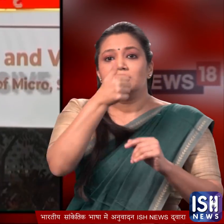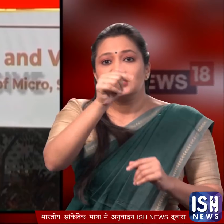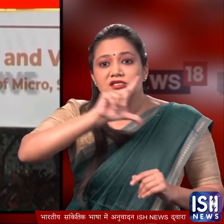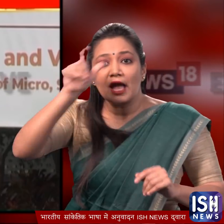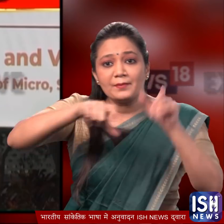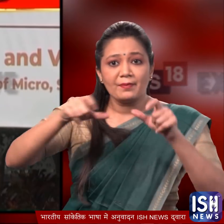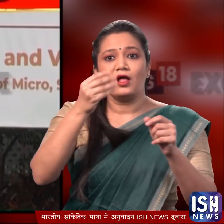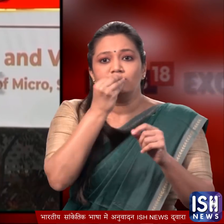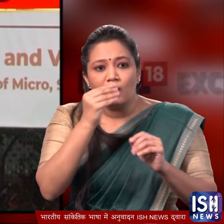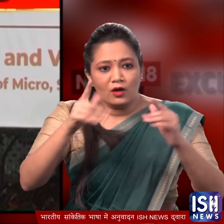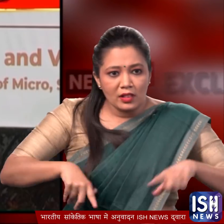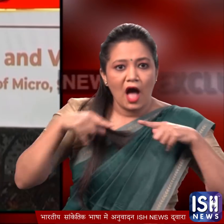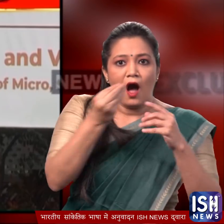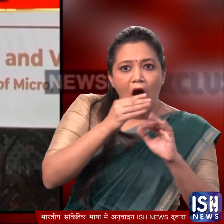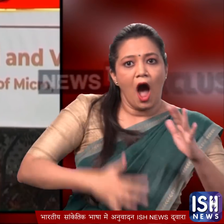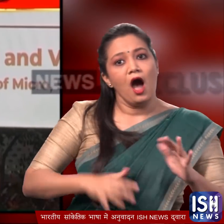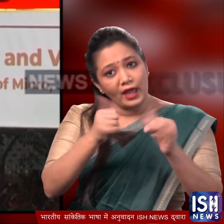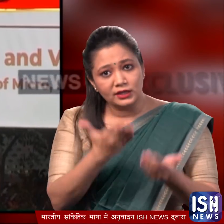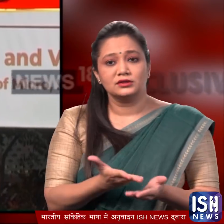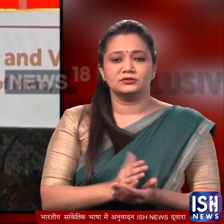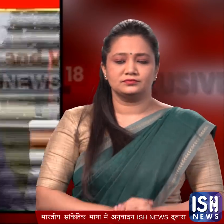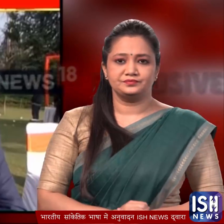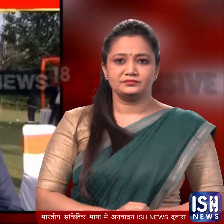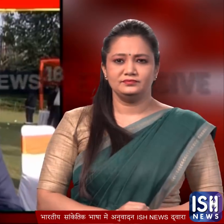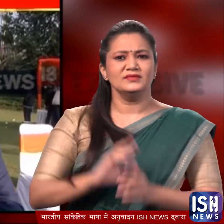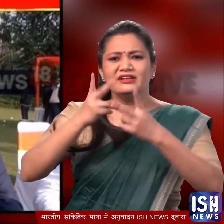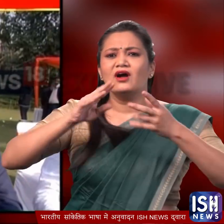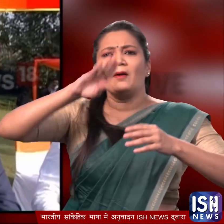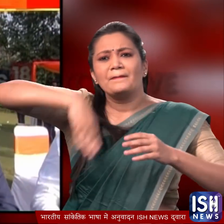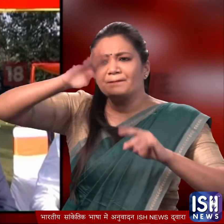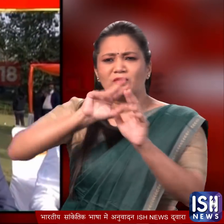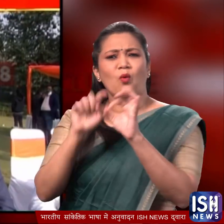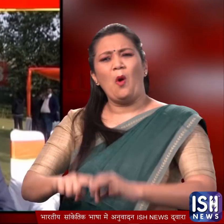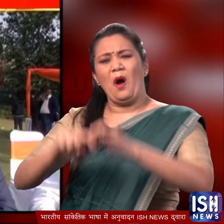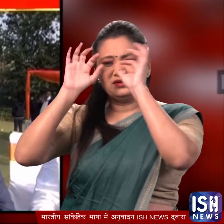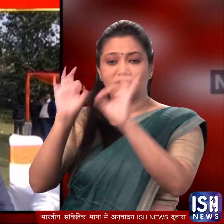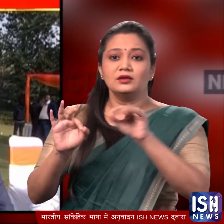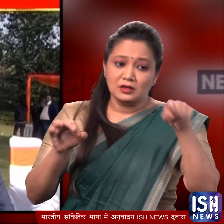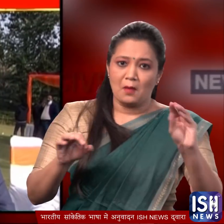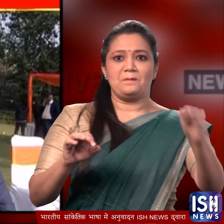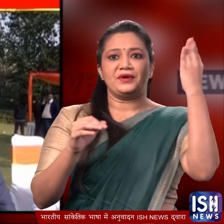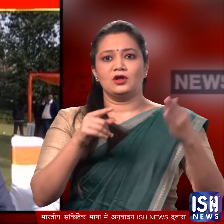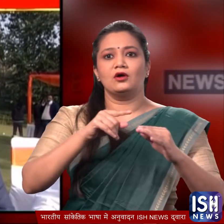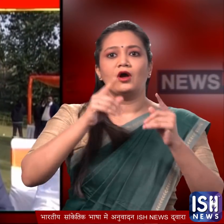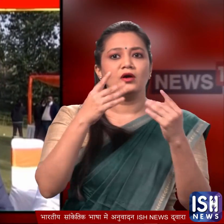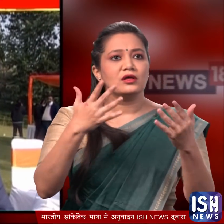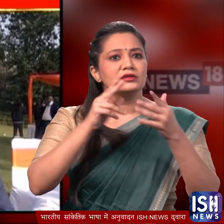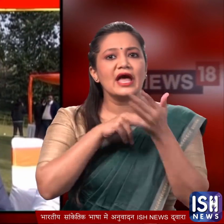लाख लोगों की रोजी रोटी का जरीया भी बनेगा मार्केट में जो भी अच्छा से अच्छा पेंट है उससे अच्छा है इको फ्रेंट लिए